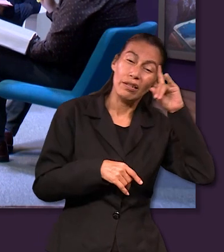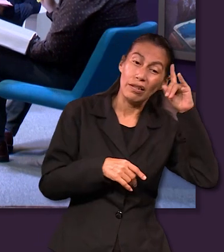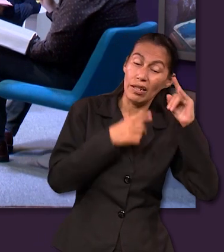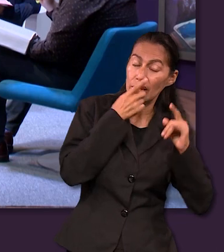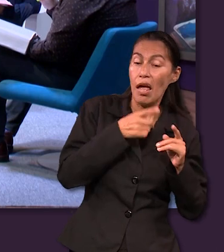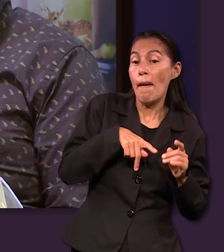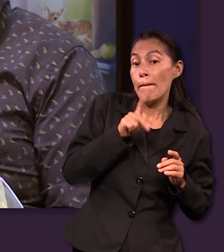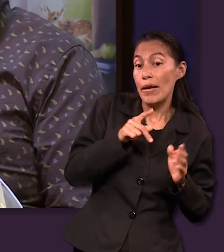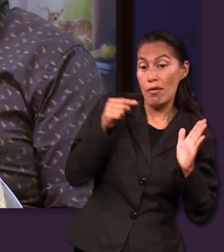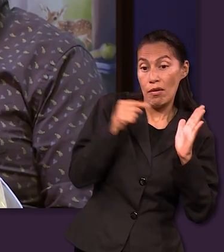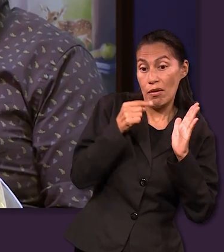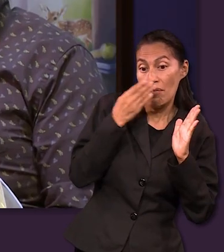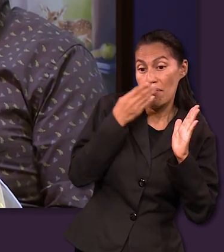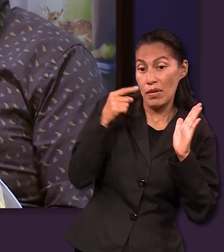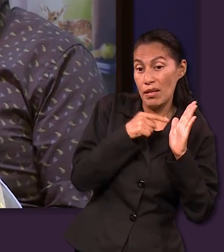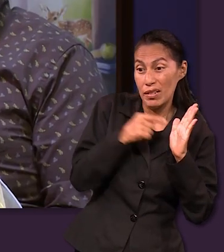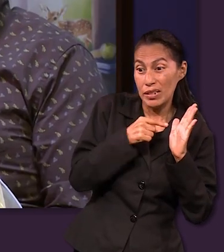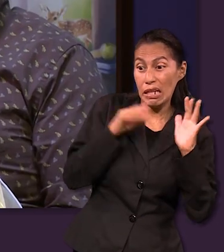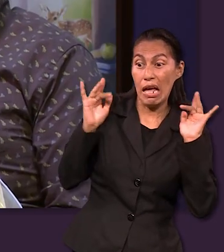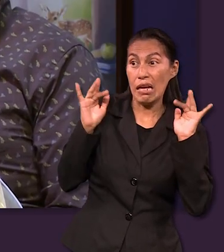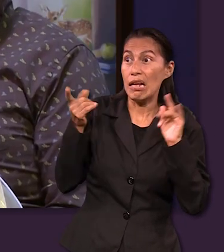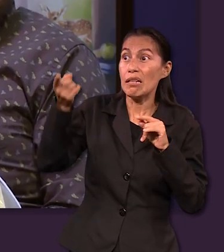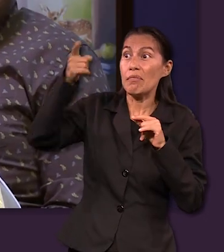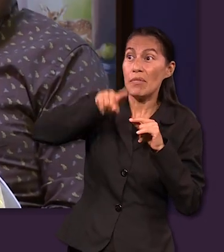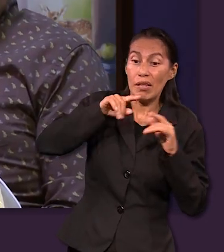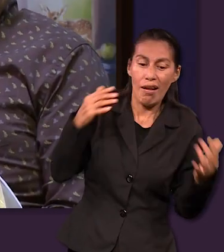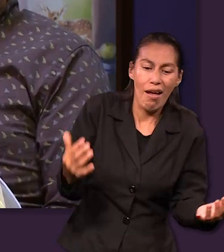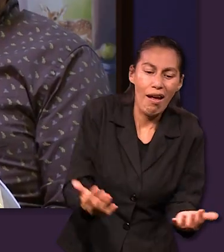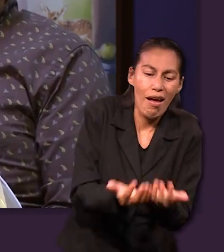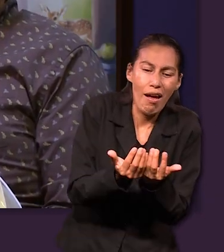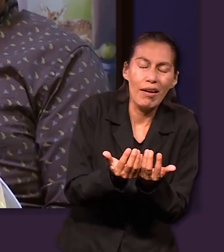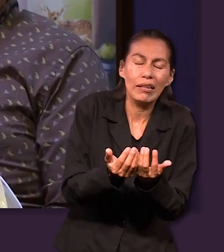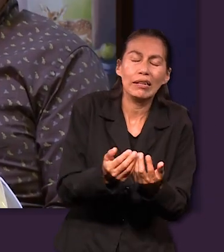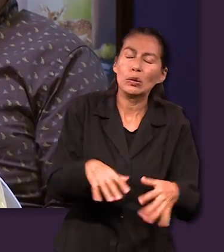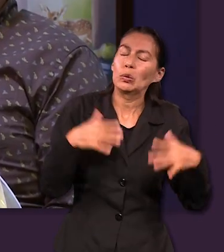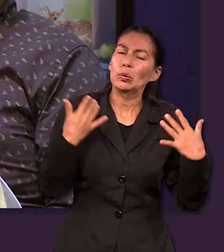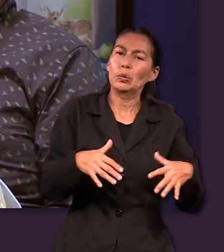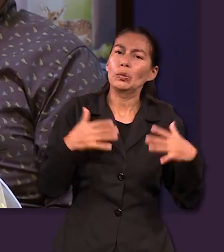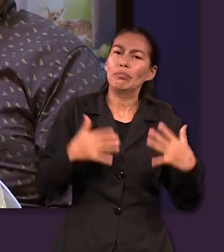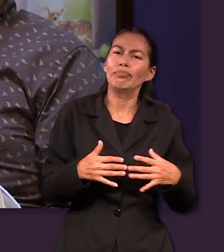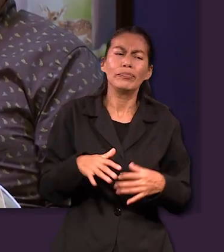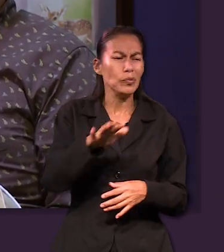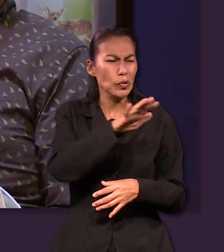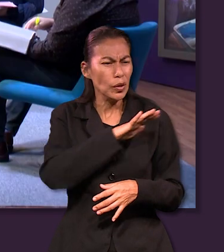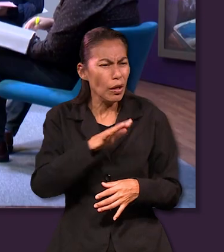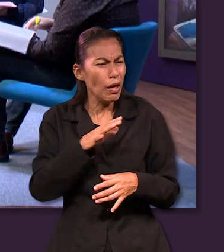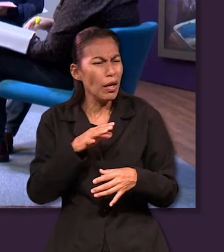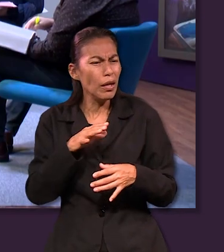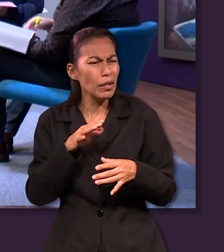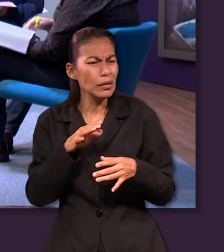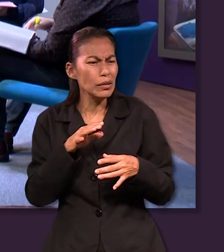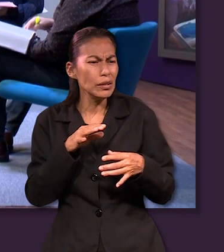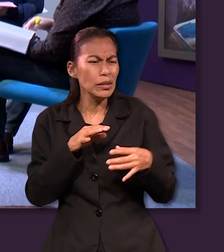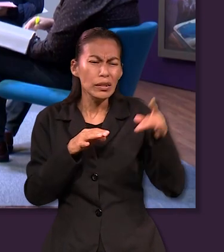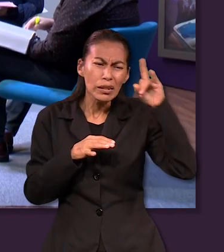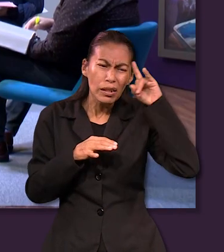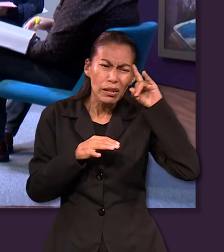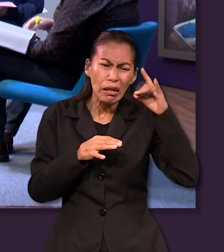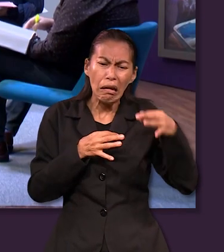enviará a tus ángeles ¿no? y creo que en conjunto las tentaciones de Jesús son tentaciones que de alguna u otra